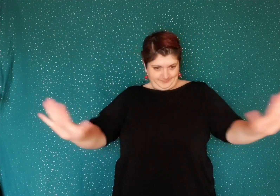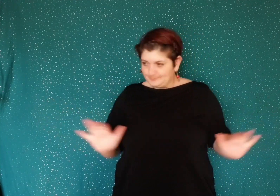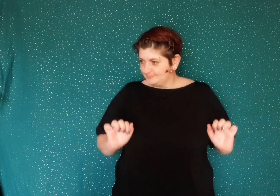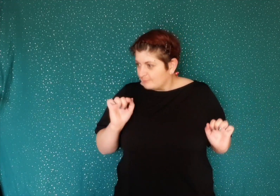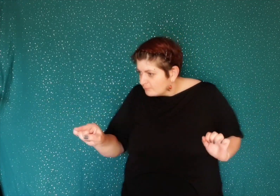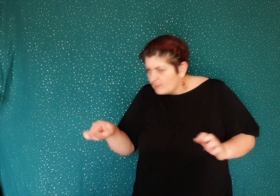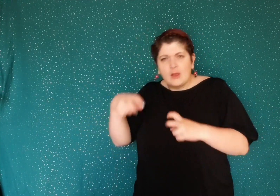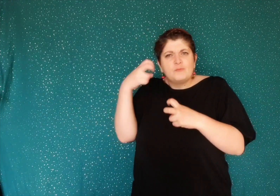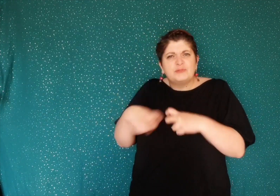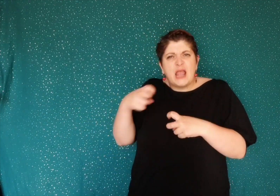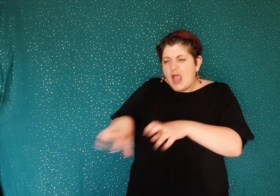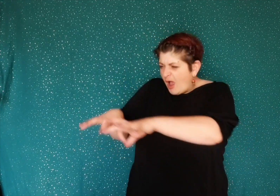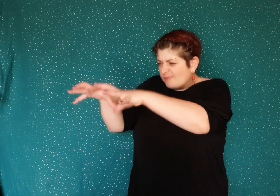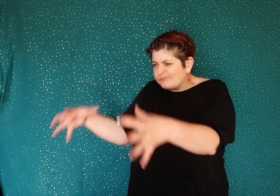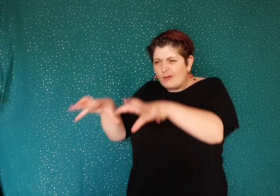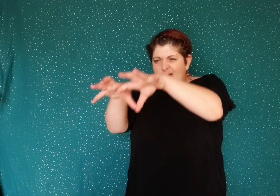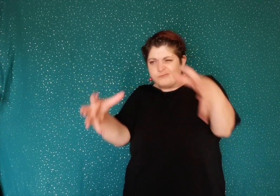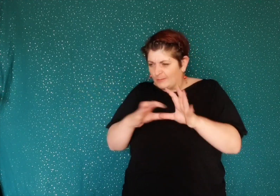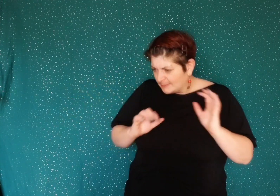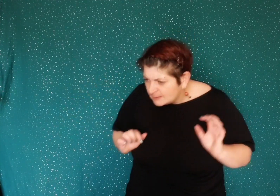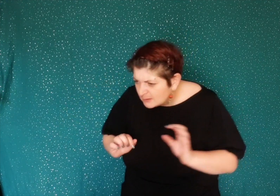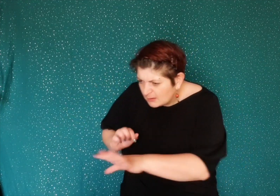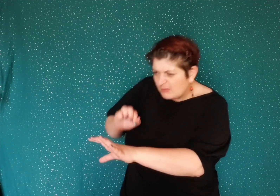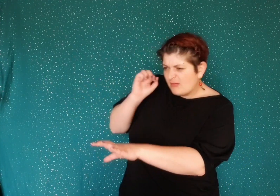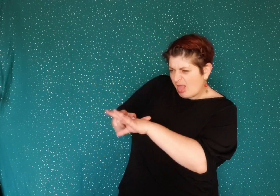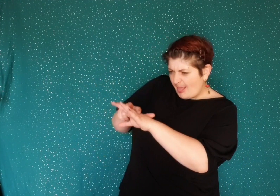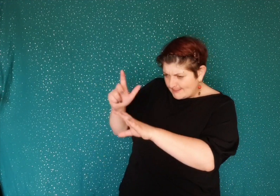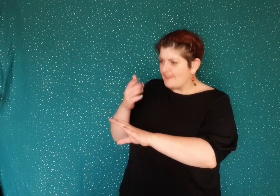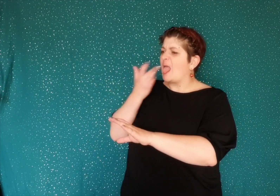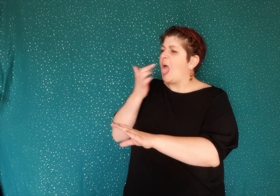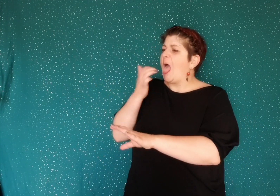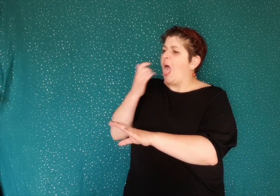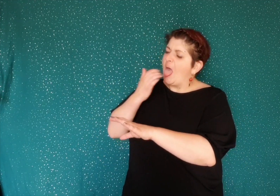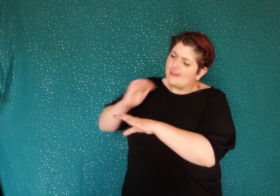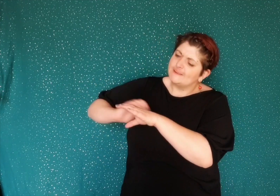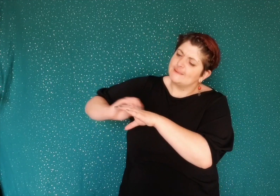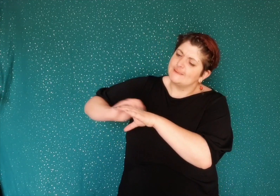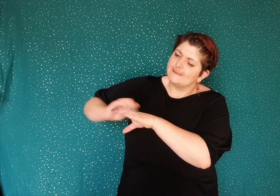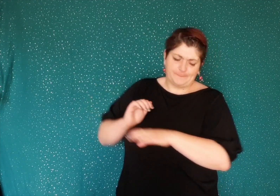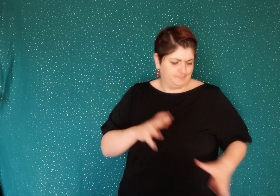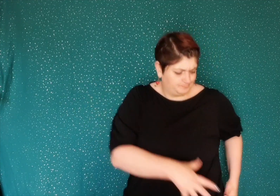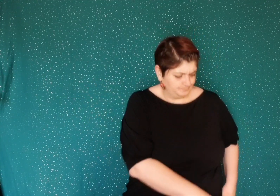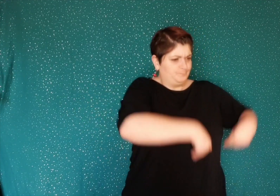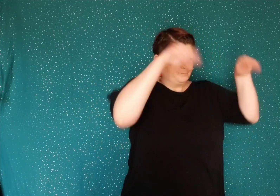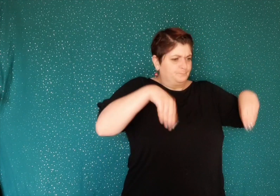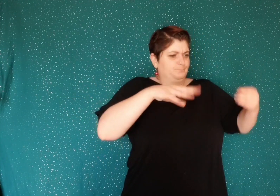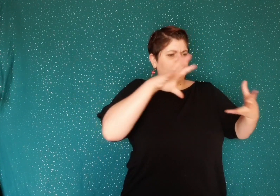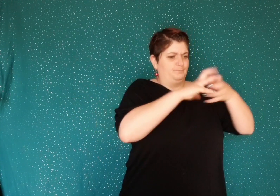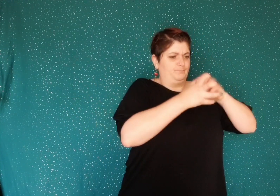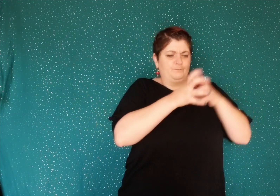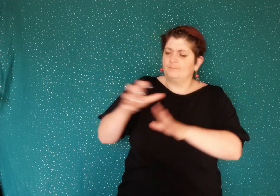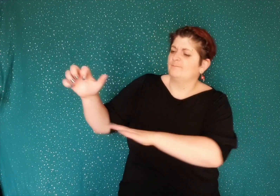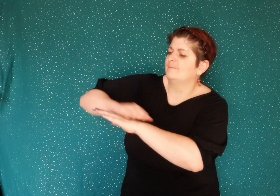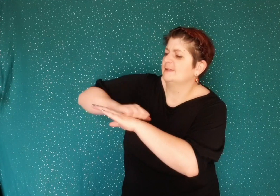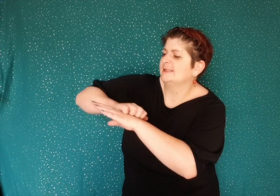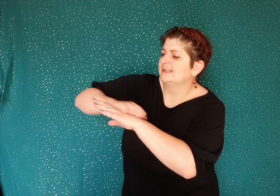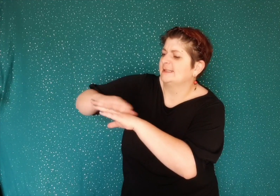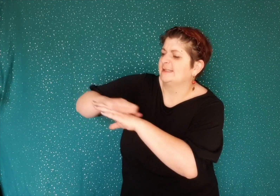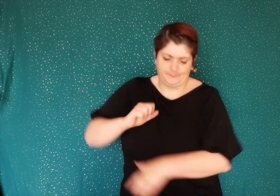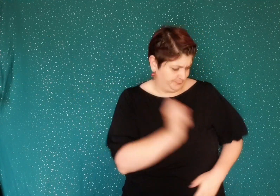Il frotte les pierres il les astiques les récures et les